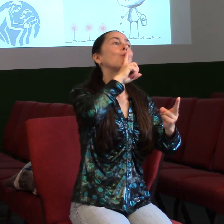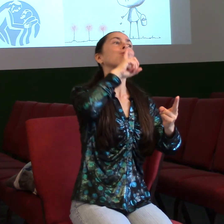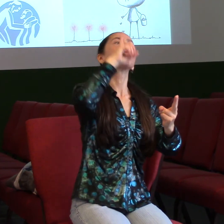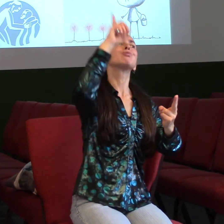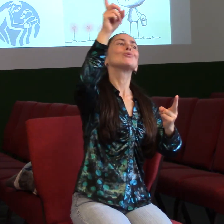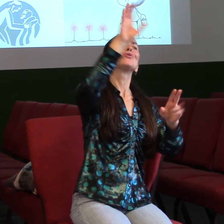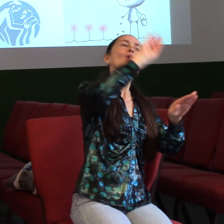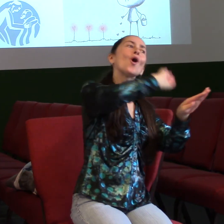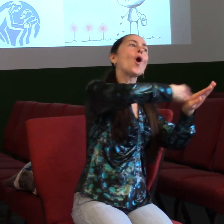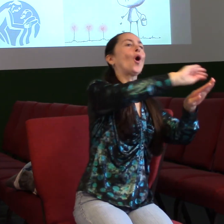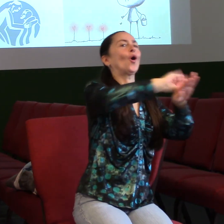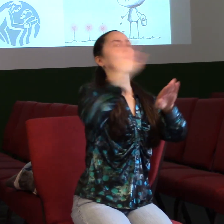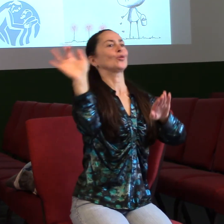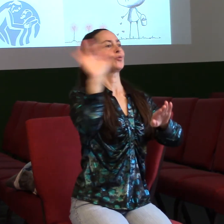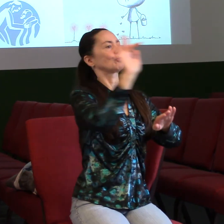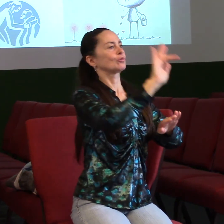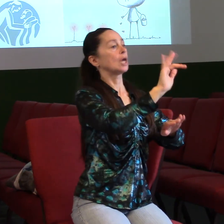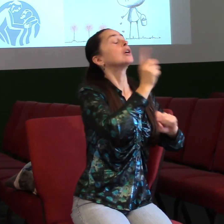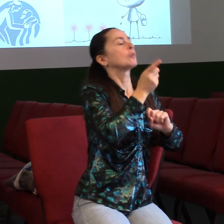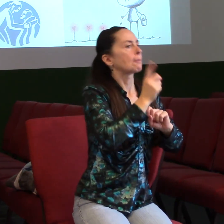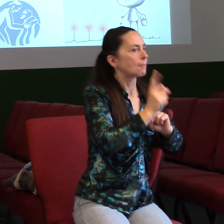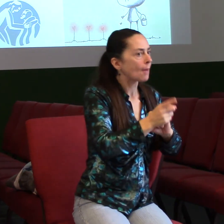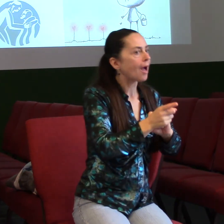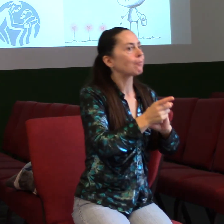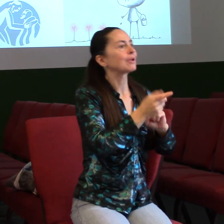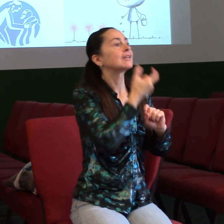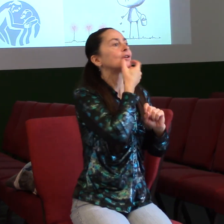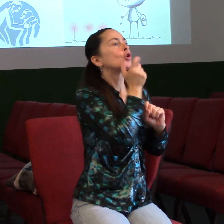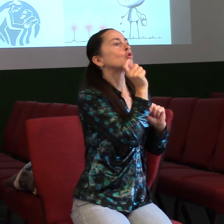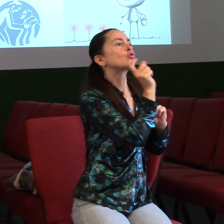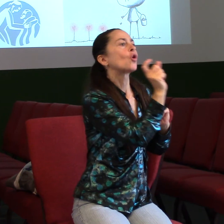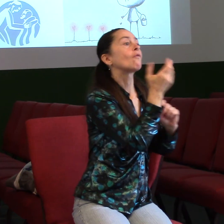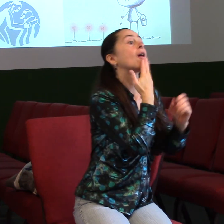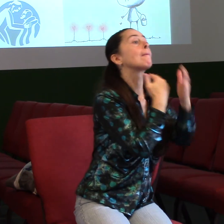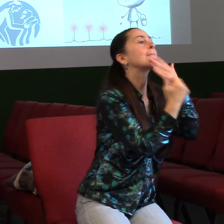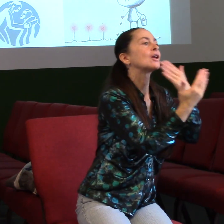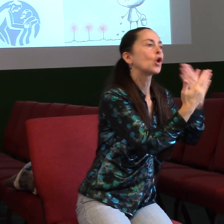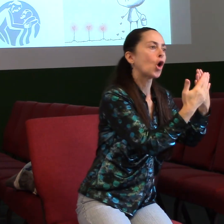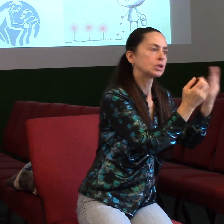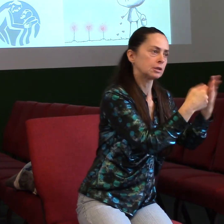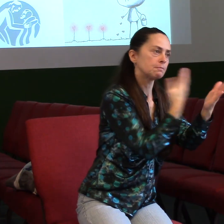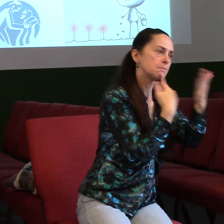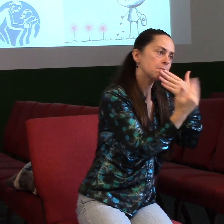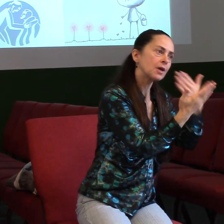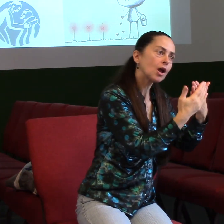Takže nejenom, že máme ostatním dávat slova milosti, ale máme jedna druhé laskaví. Co to slovo laskaví znamená?